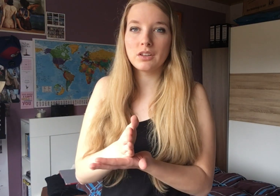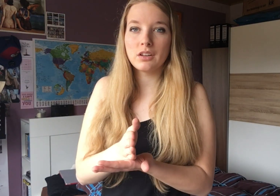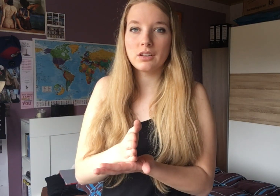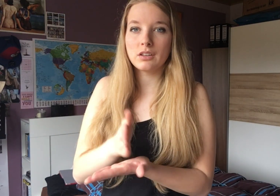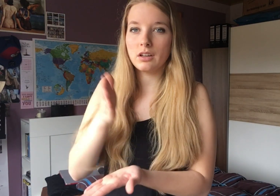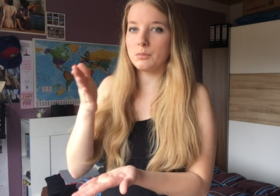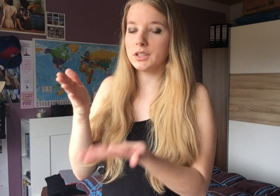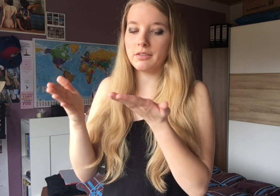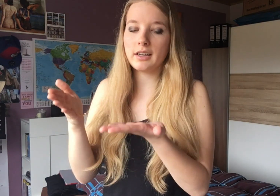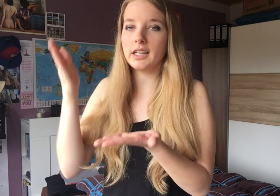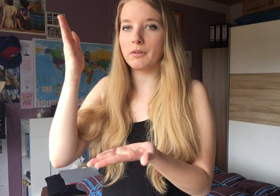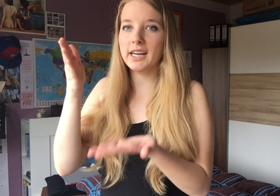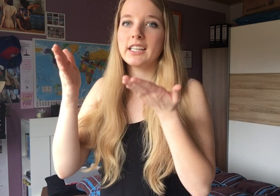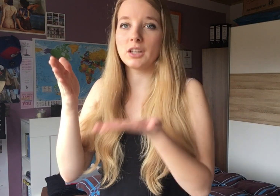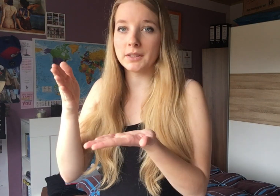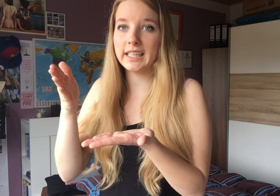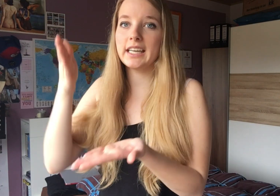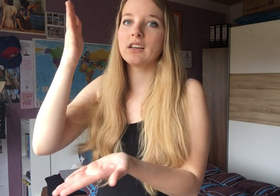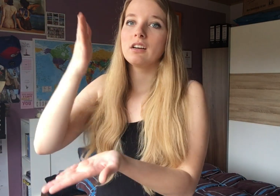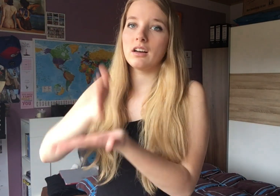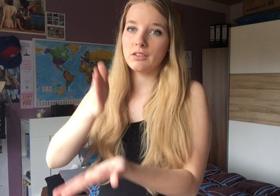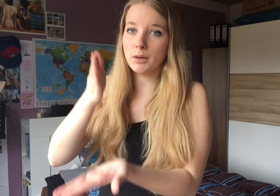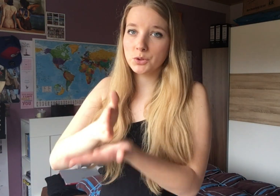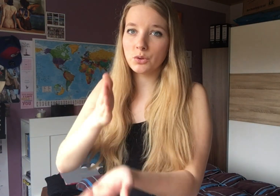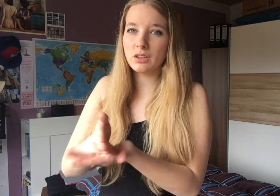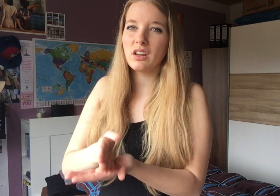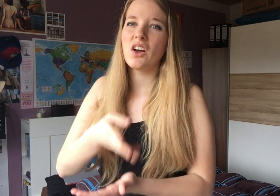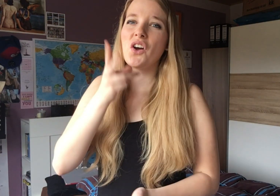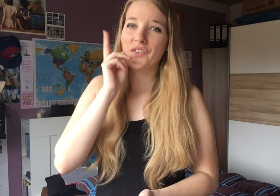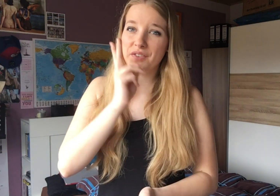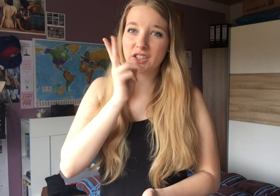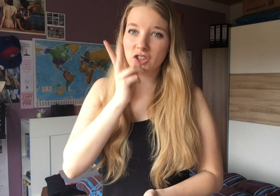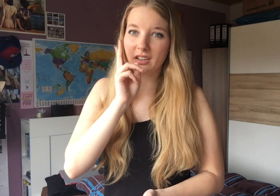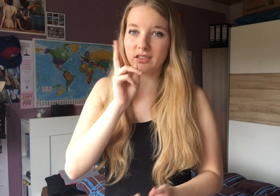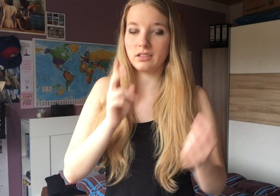mit der flachen Hand einmal waagerecht und einmal senkrecht. Hab schon verstanden.